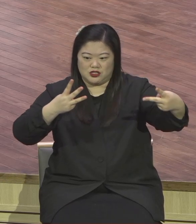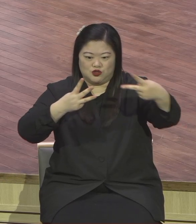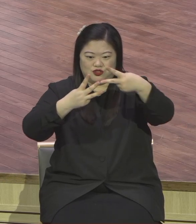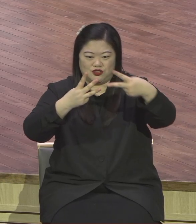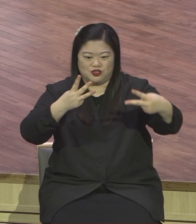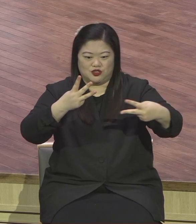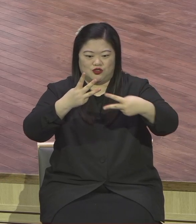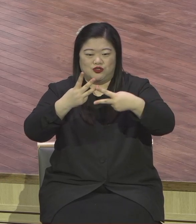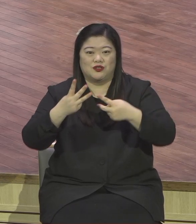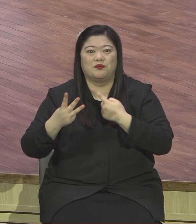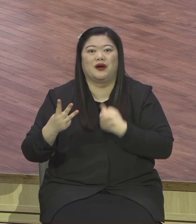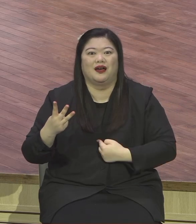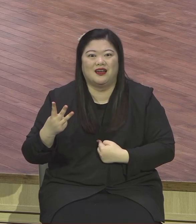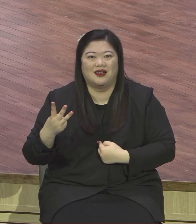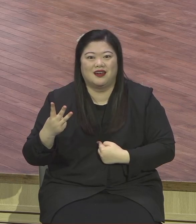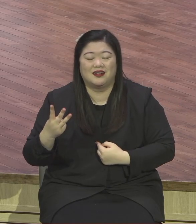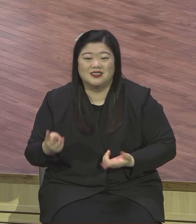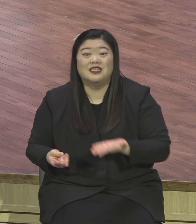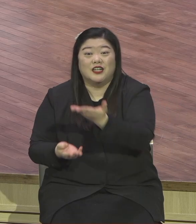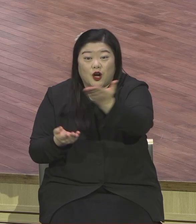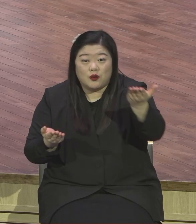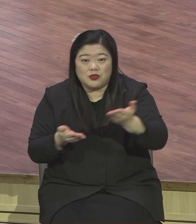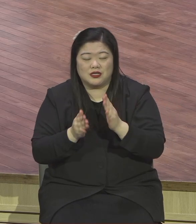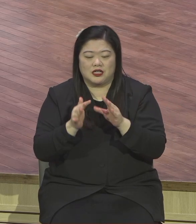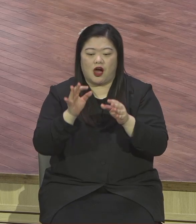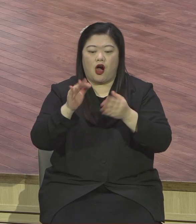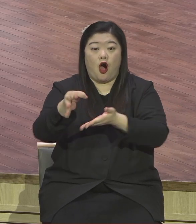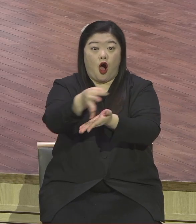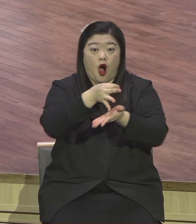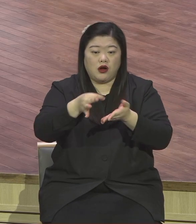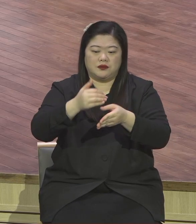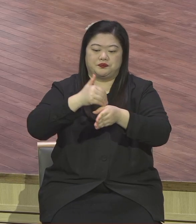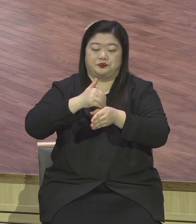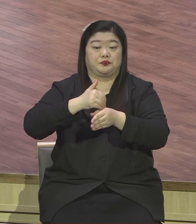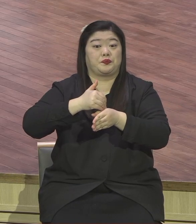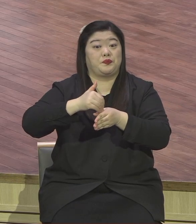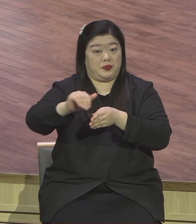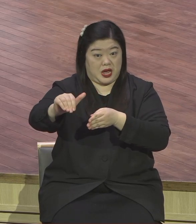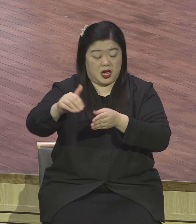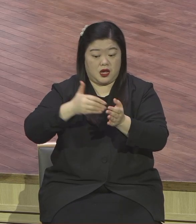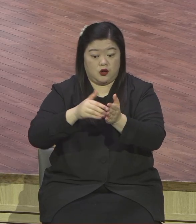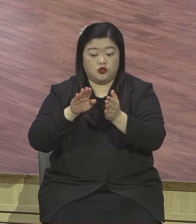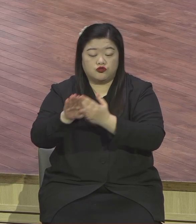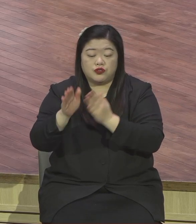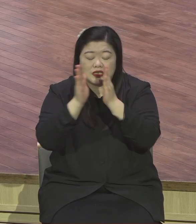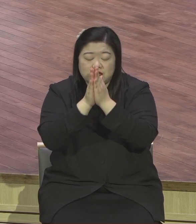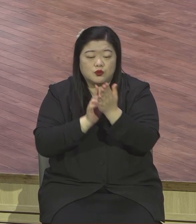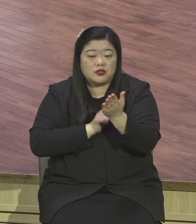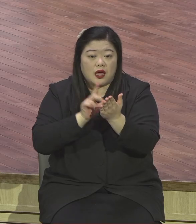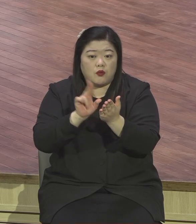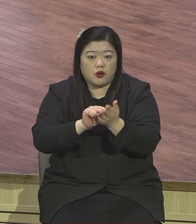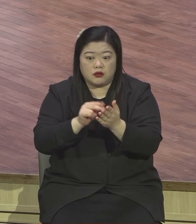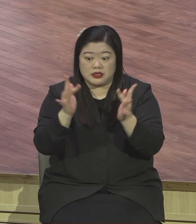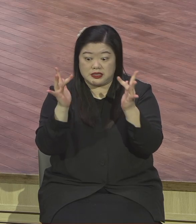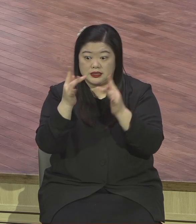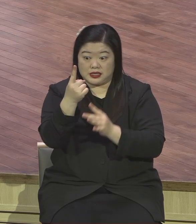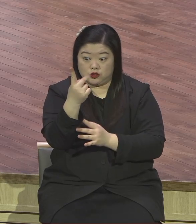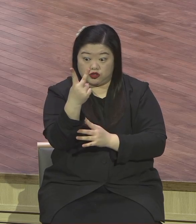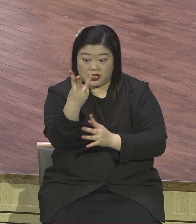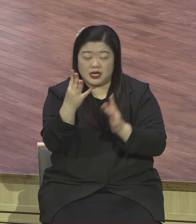여러분이 보내주시면 책이 바로 됩니다 여러분 다 모으면 우리 교회 제가 매년 가지고 있거든요 그